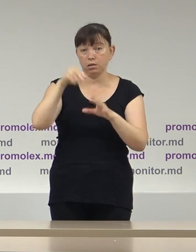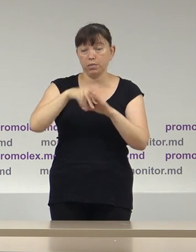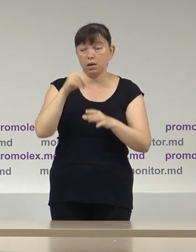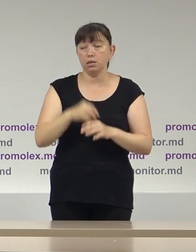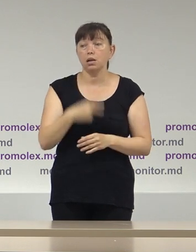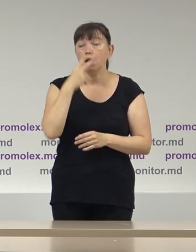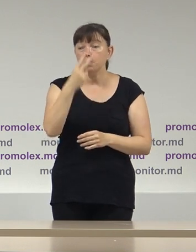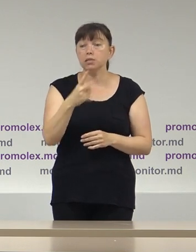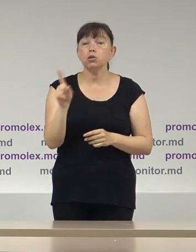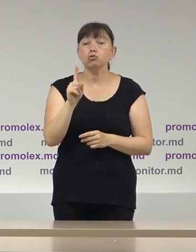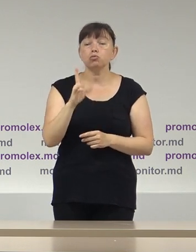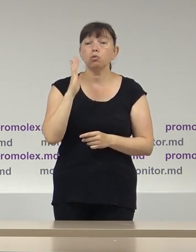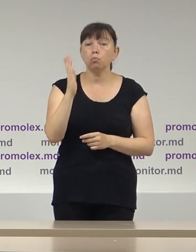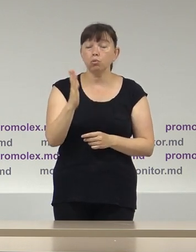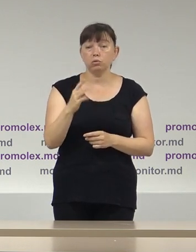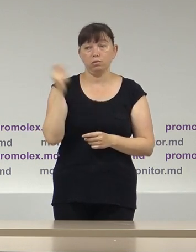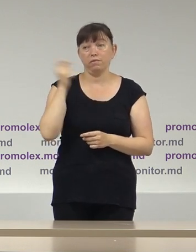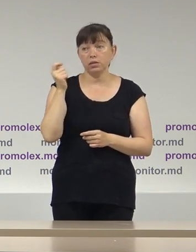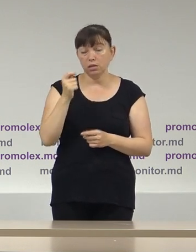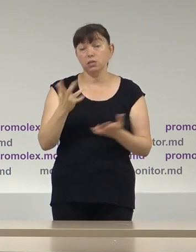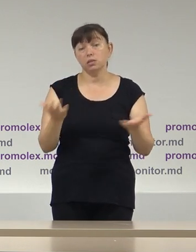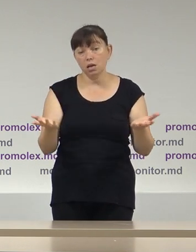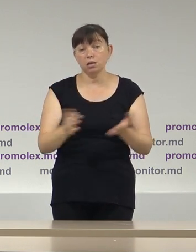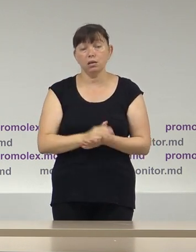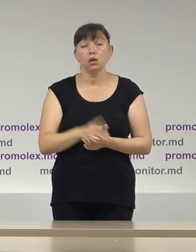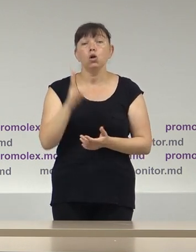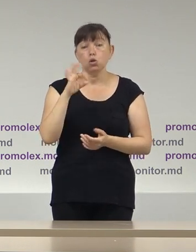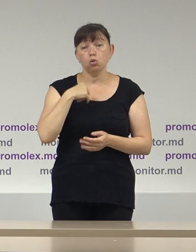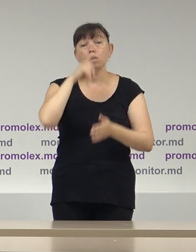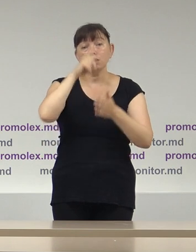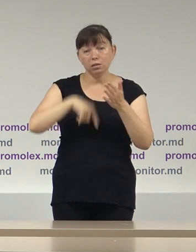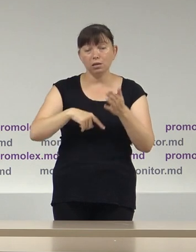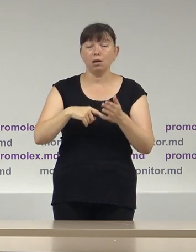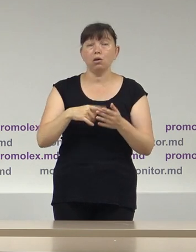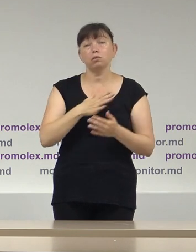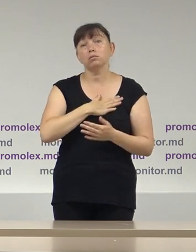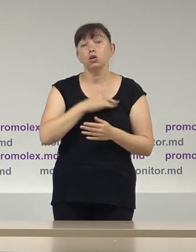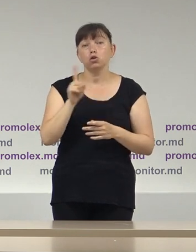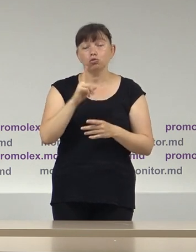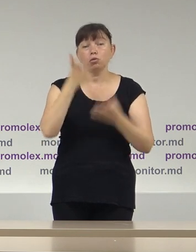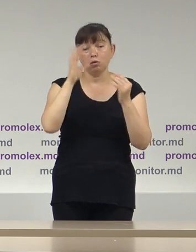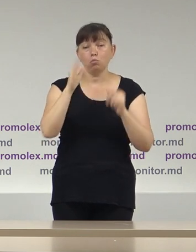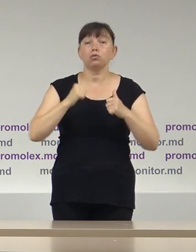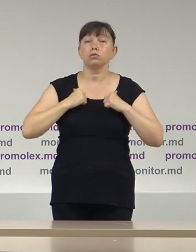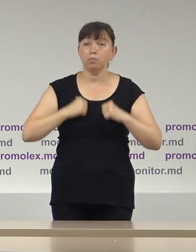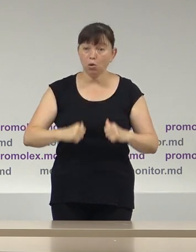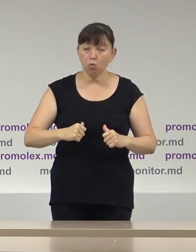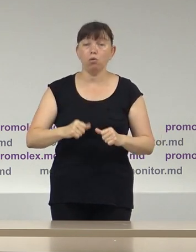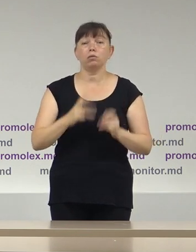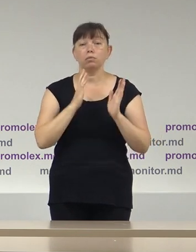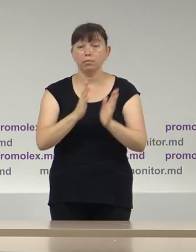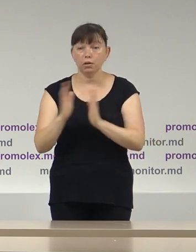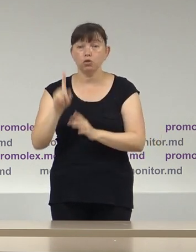Să vedem ce va fi duminică efectiv, dar sper foarte mult că va fi o zi liniștită, ca oma în care